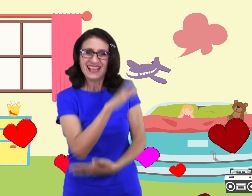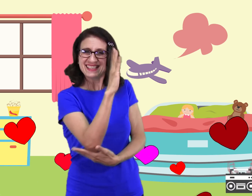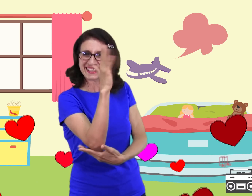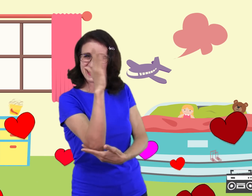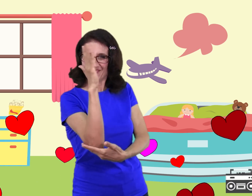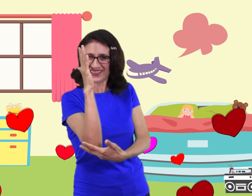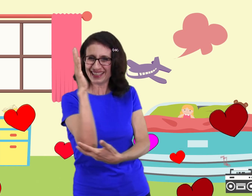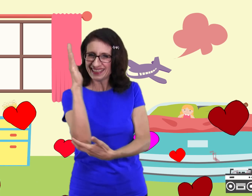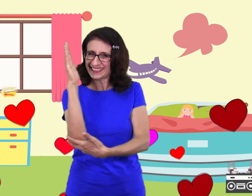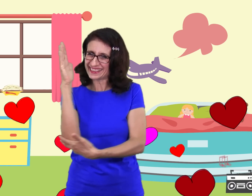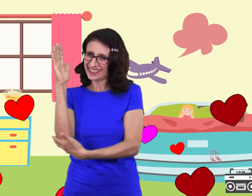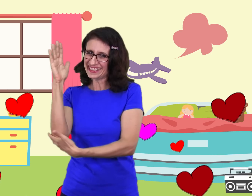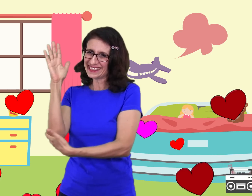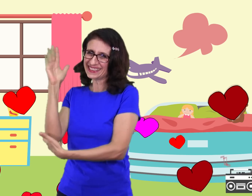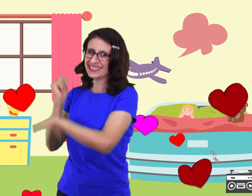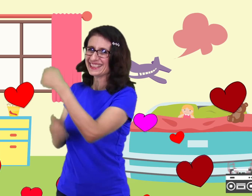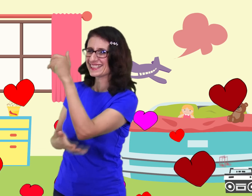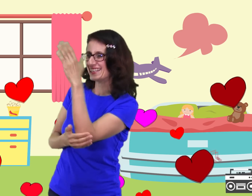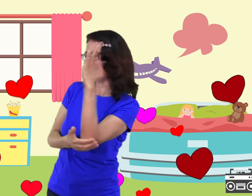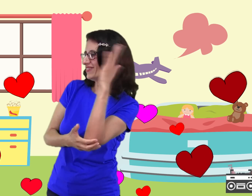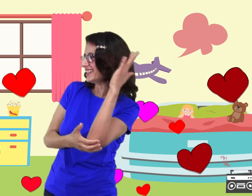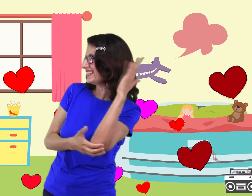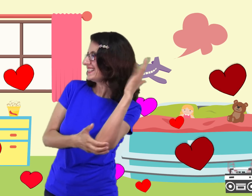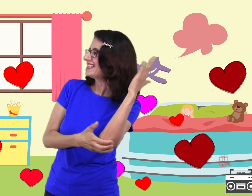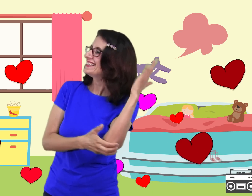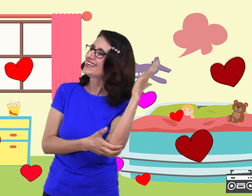Skidama rinka, dinka, dink, skidama rinka te,